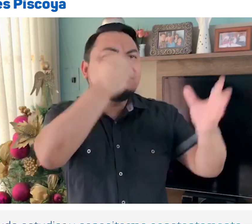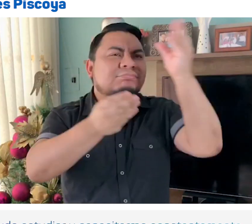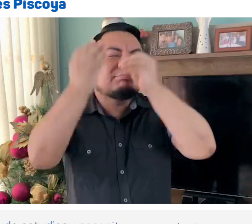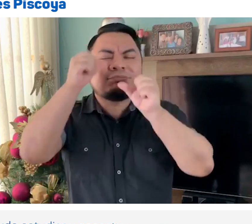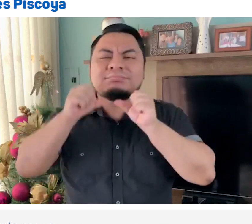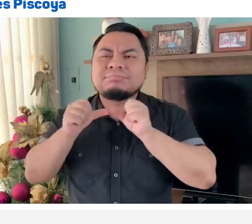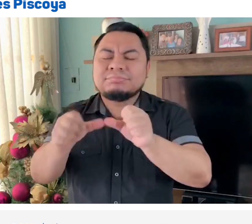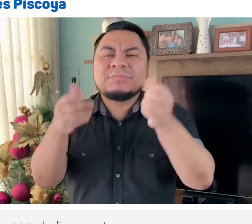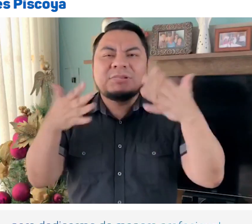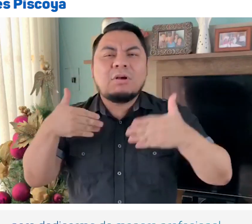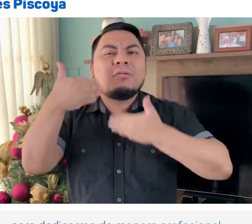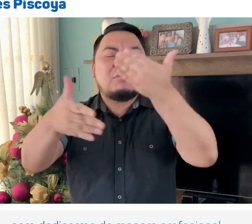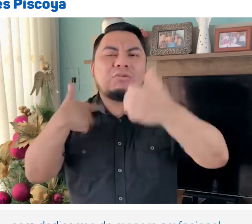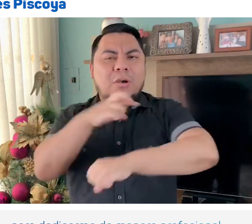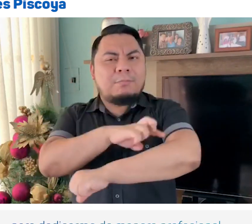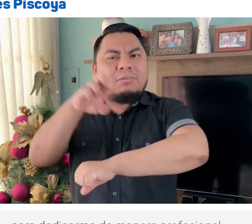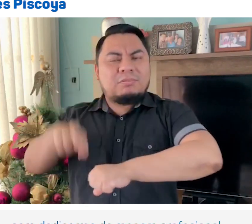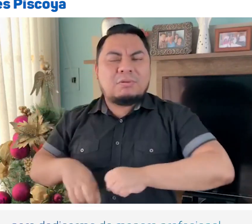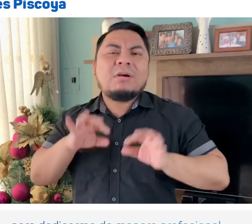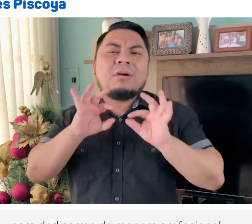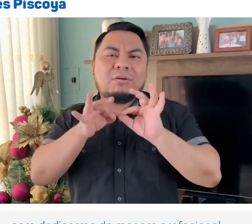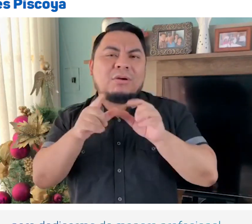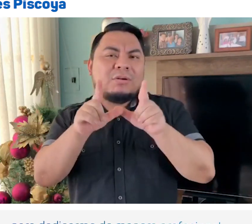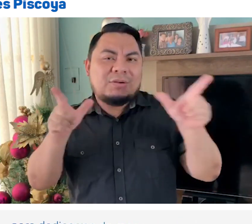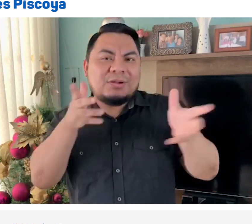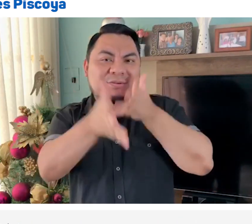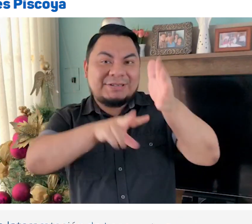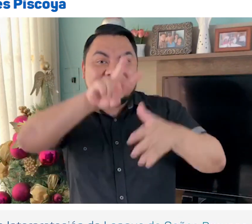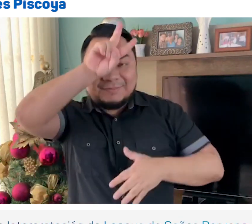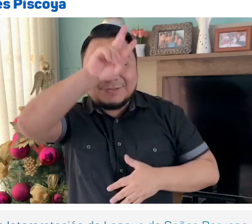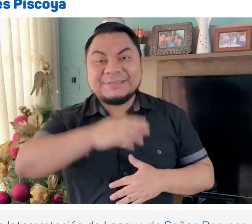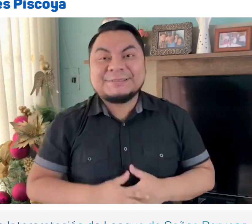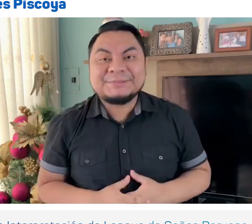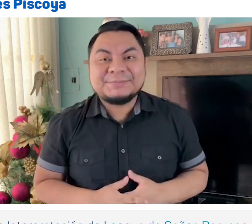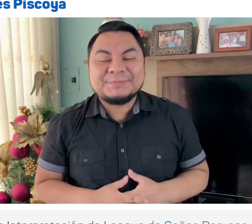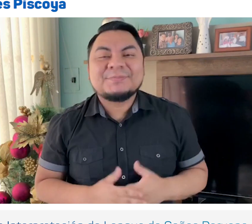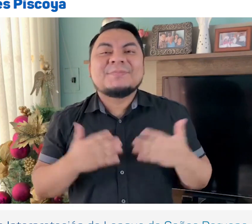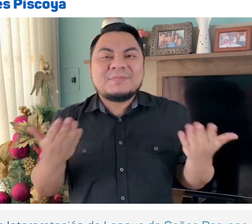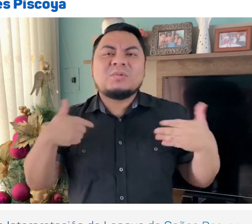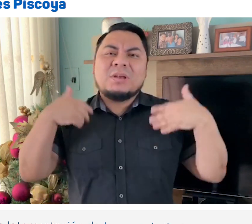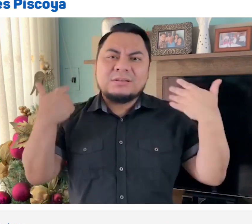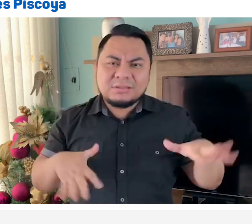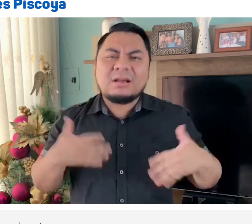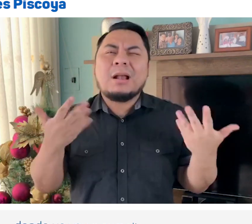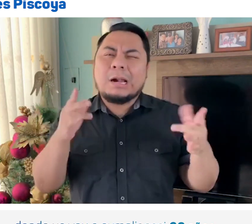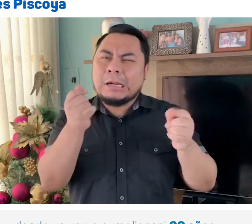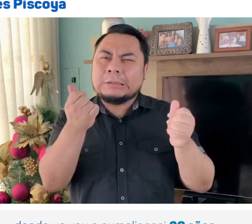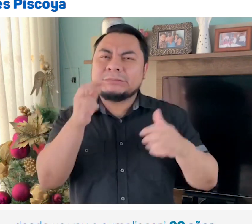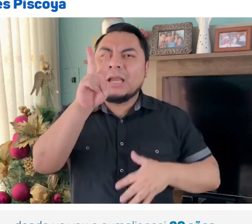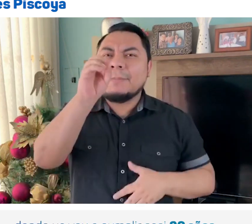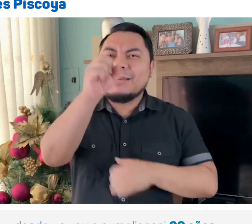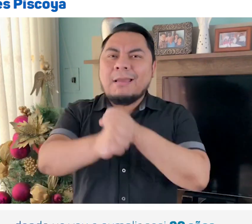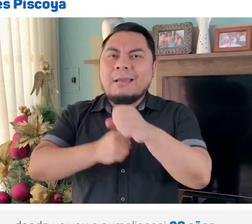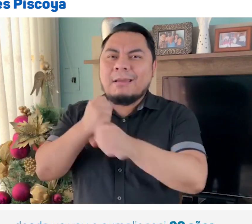constantemente para dedicarme de manera profesional a la interpretación de lengua de señas peruana, donde ya